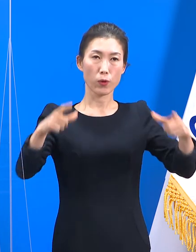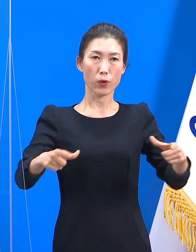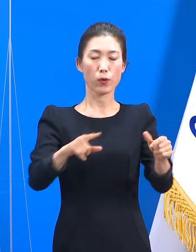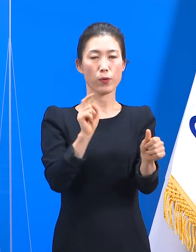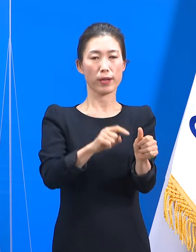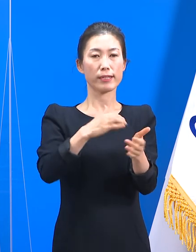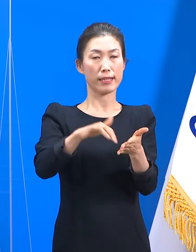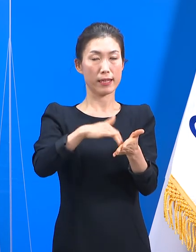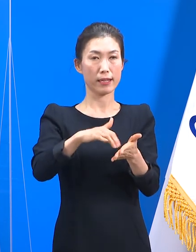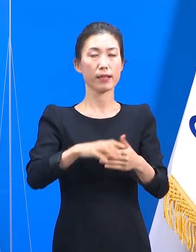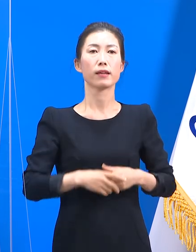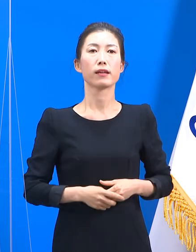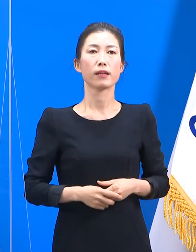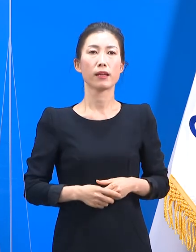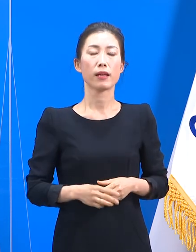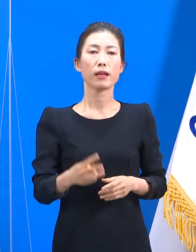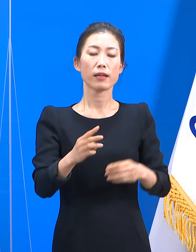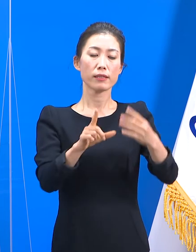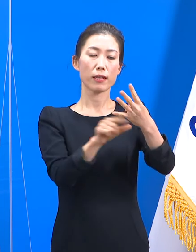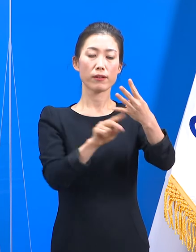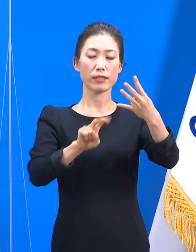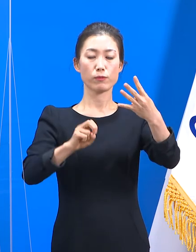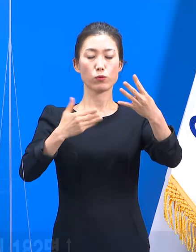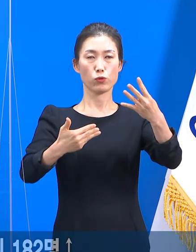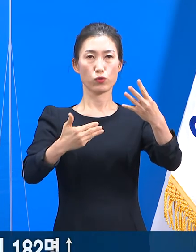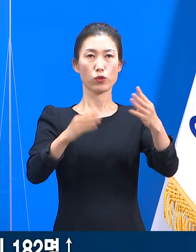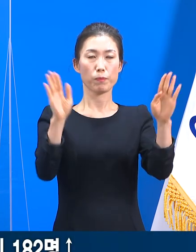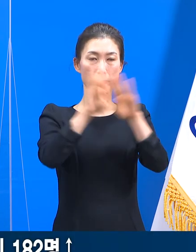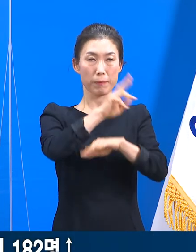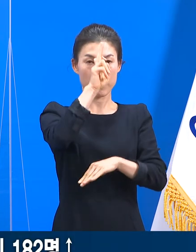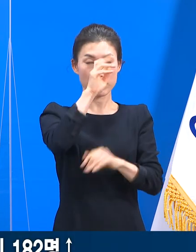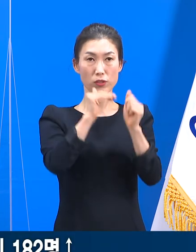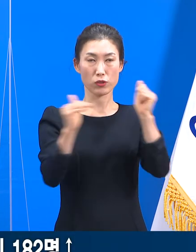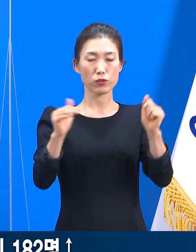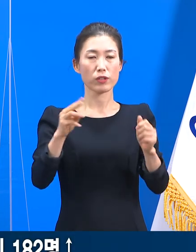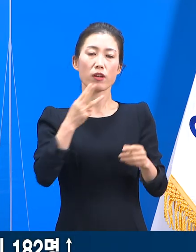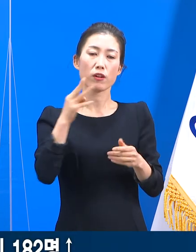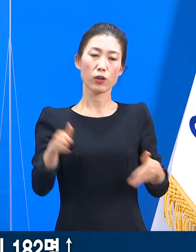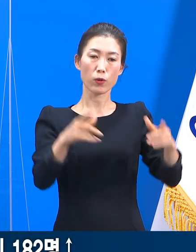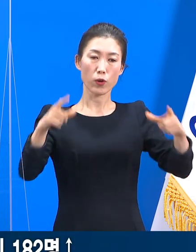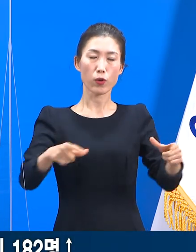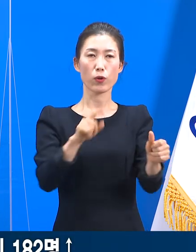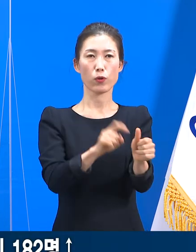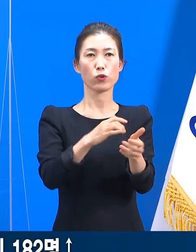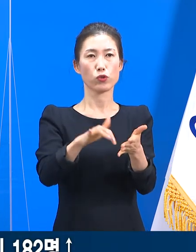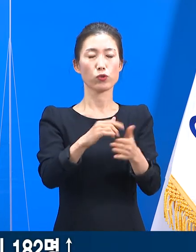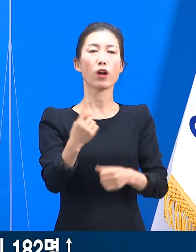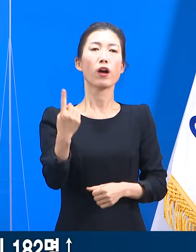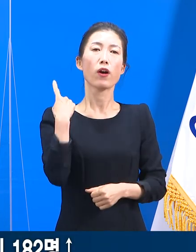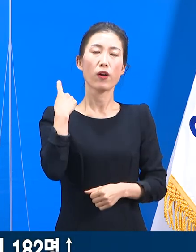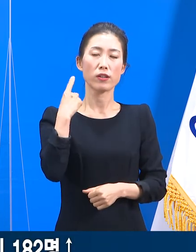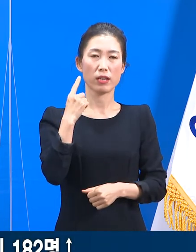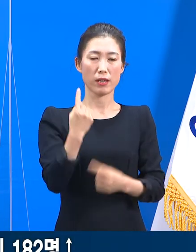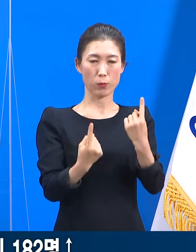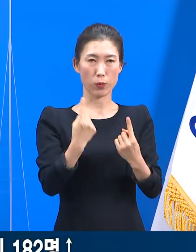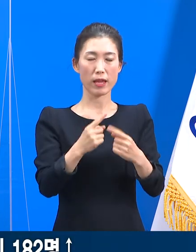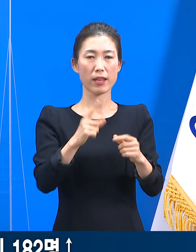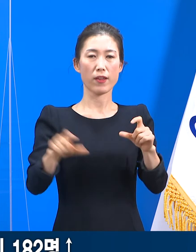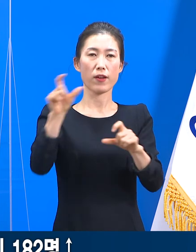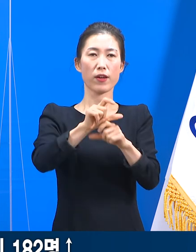발생 현황입니다. 4월 29일 0시 기준 경기도의 확진자 수는 전일 오전 0시 대비